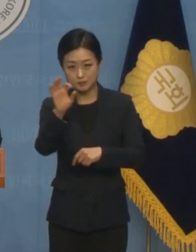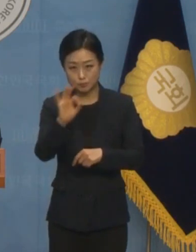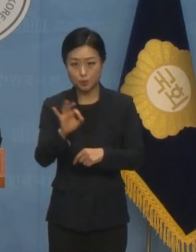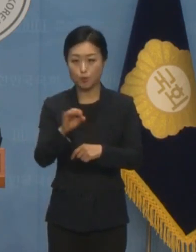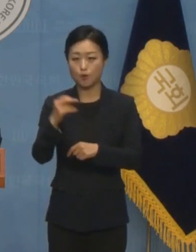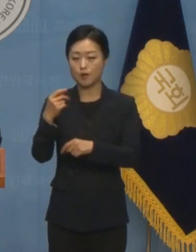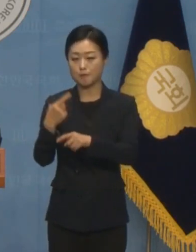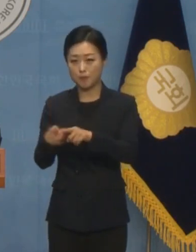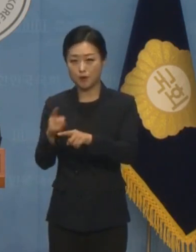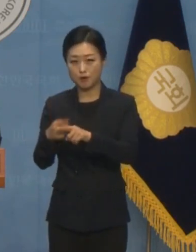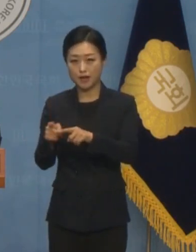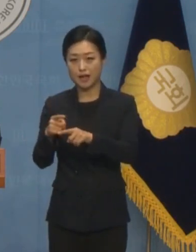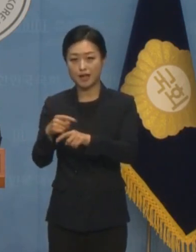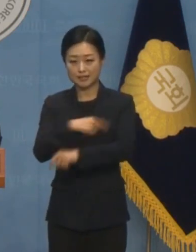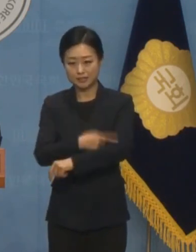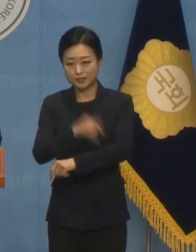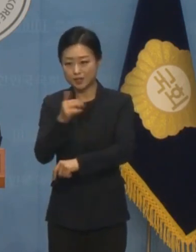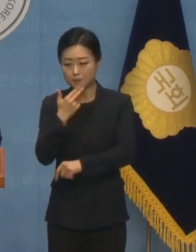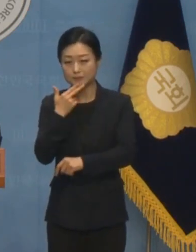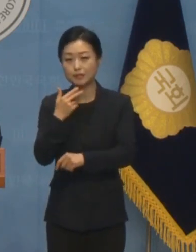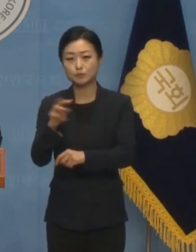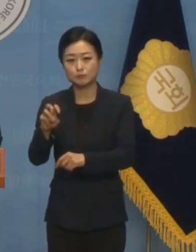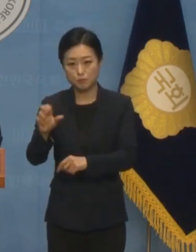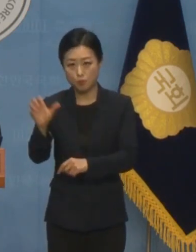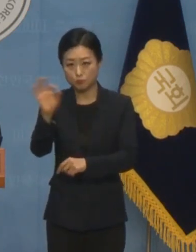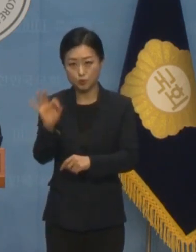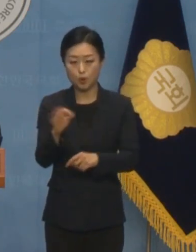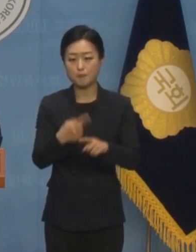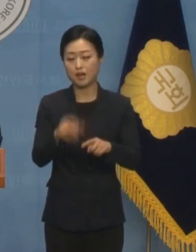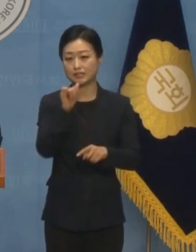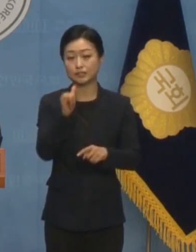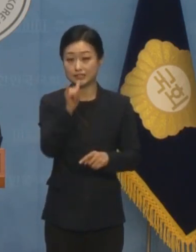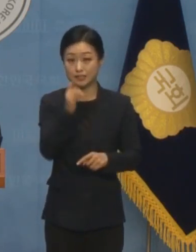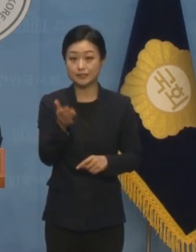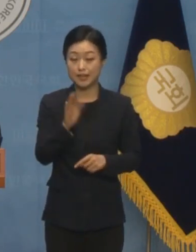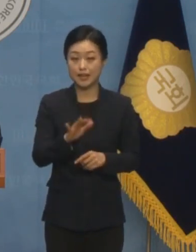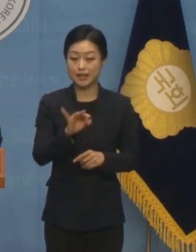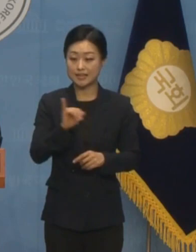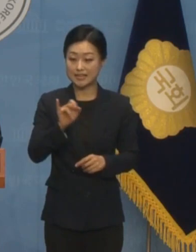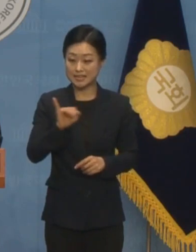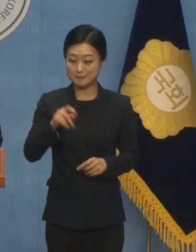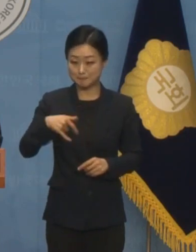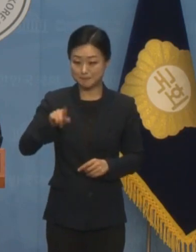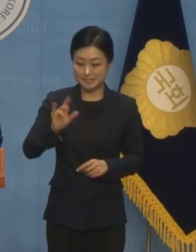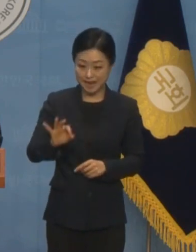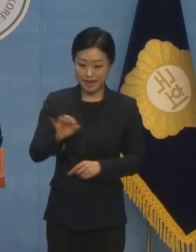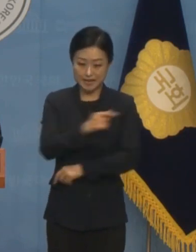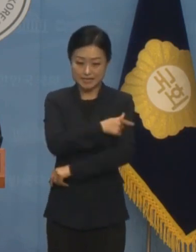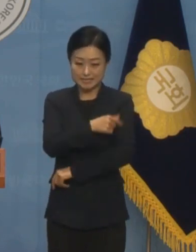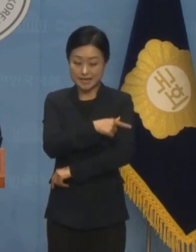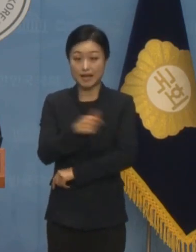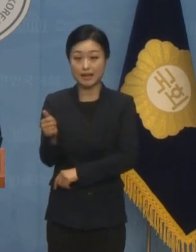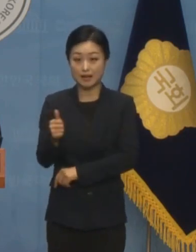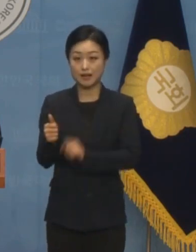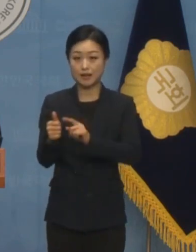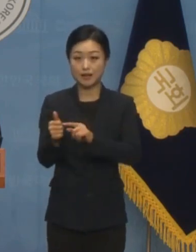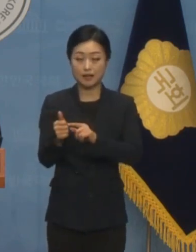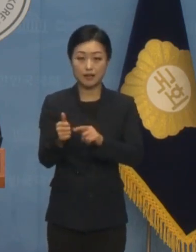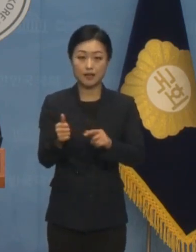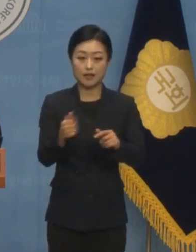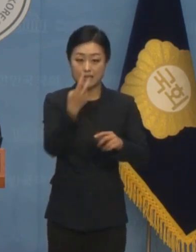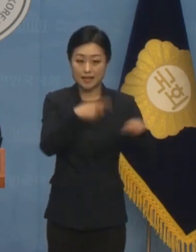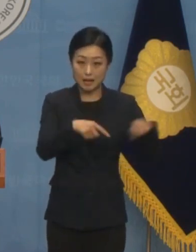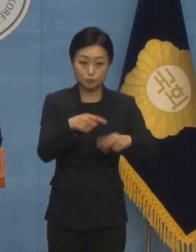선발하도록 되어 있습니다 그런데 이임생 기술총괄이사가 다른 외국인 후보 두 명은